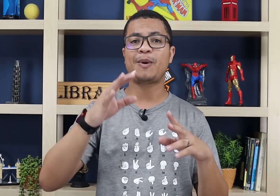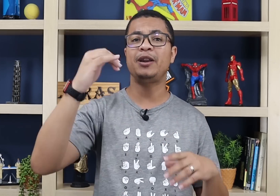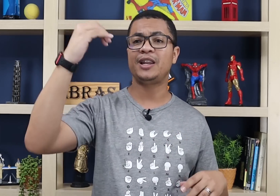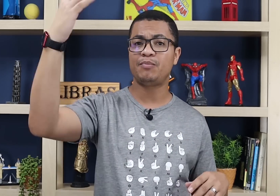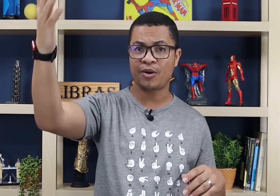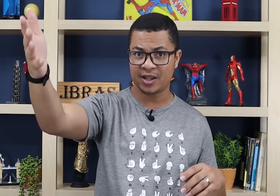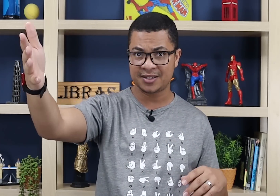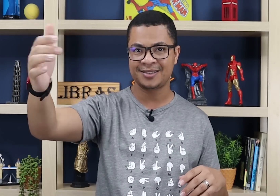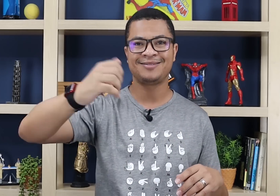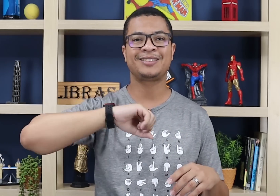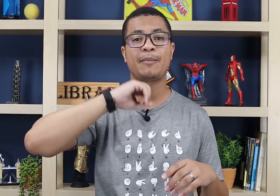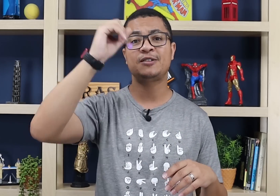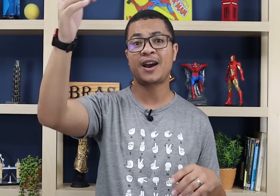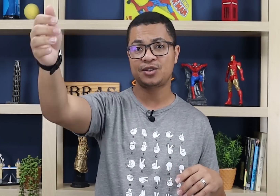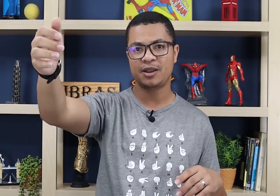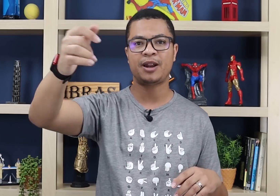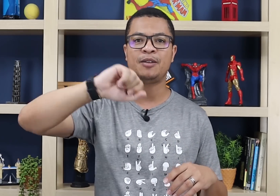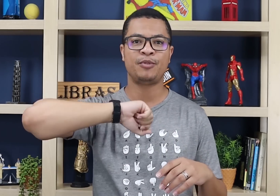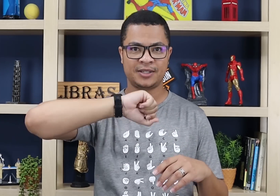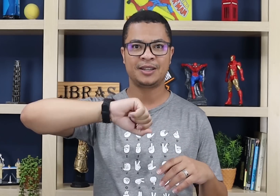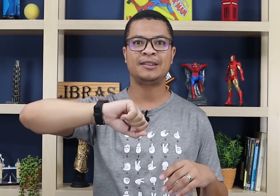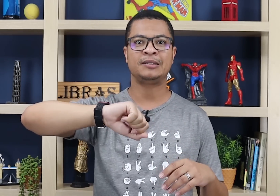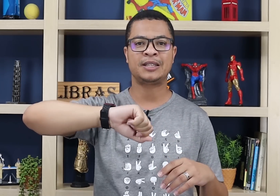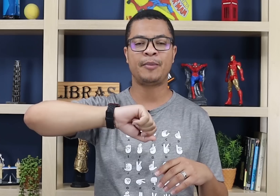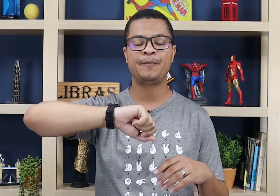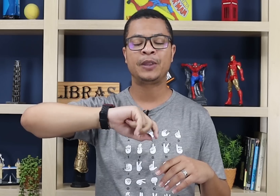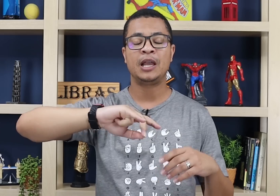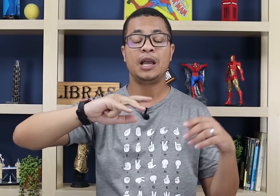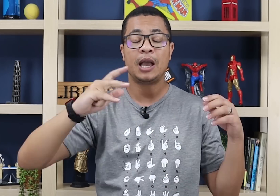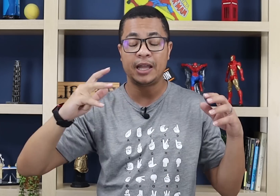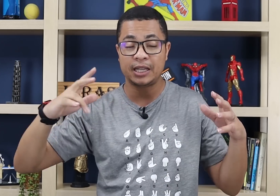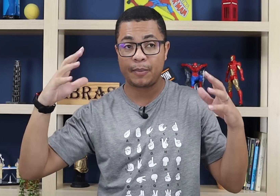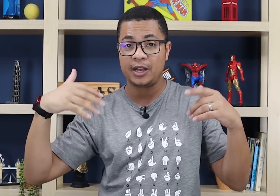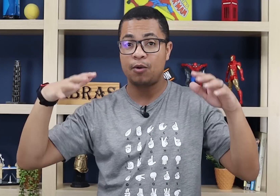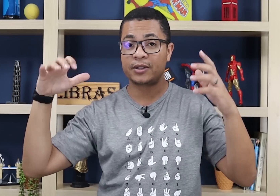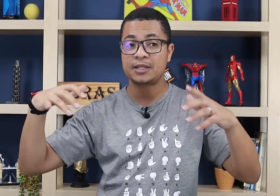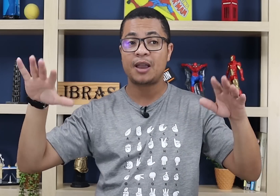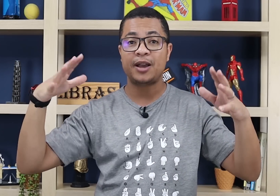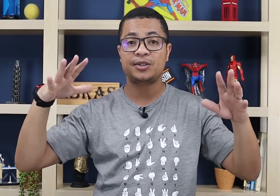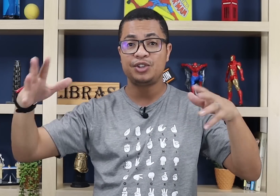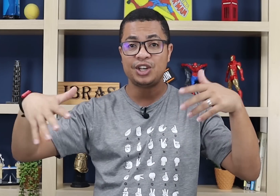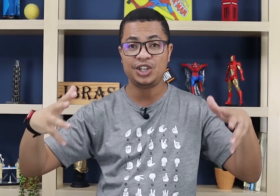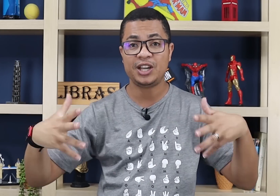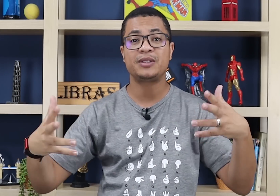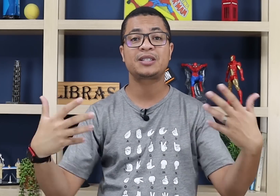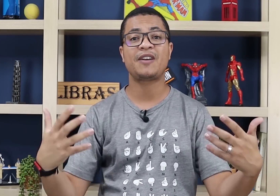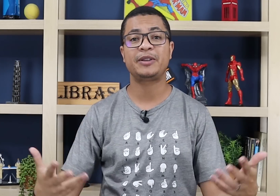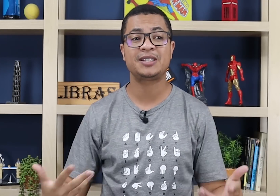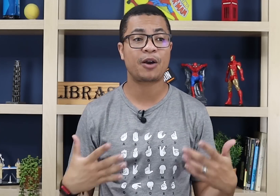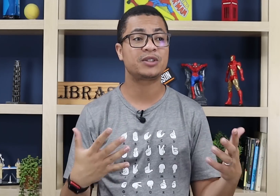pra aprender depois. Que é mais fácil lembrar depois. Sabe? Tenta aprender coisas que é mais no seu dia a dia. Coisa que você vai precisar. Coisa